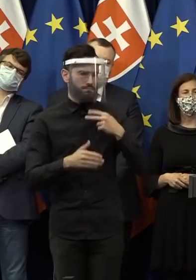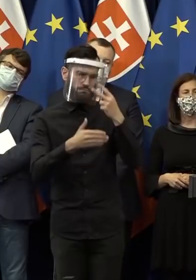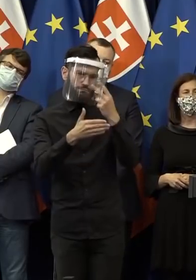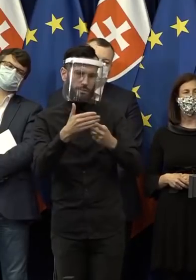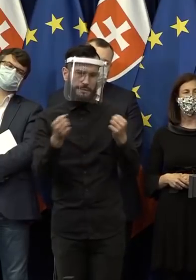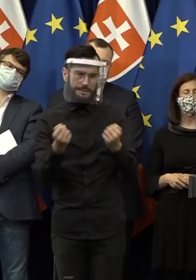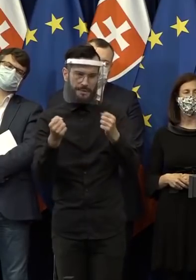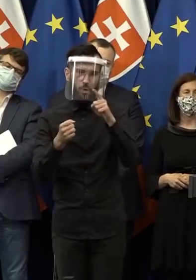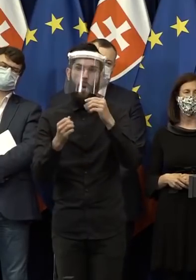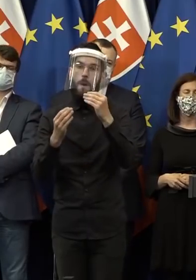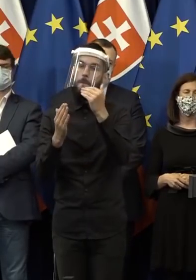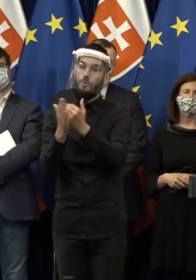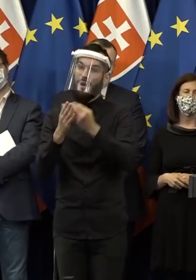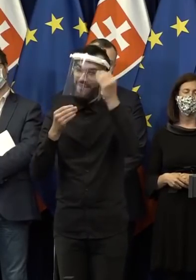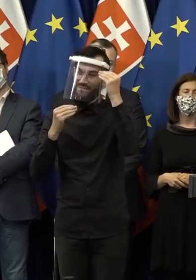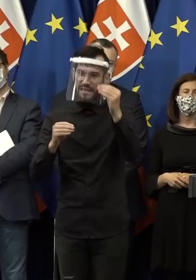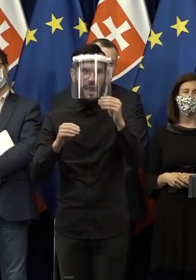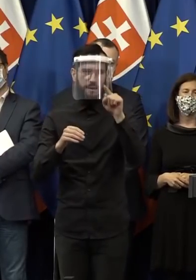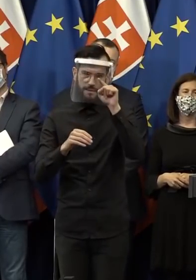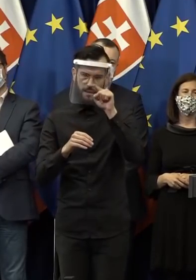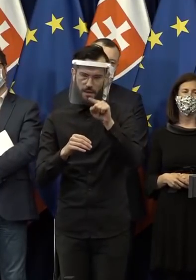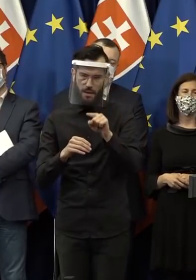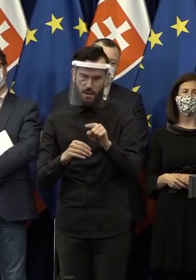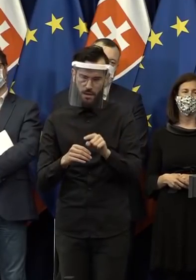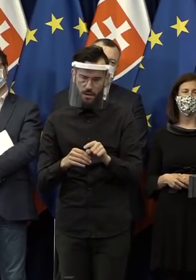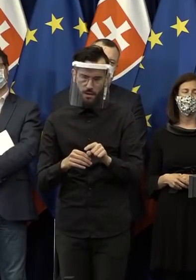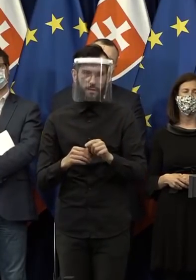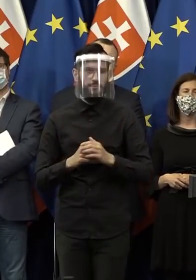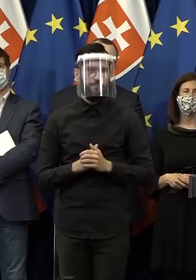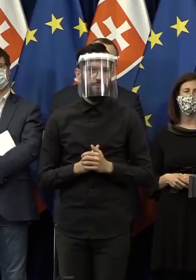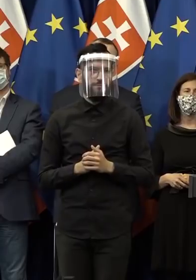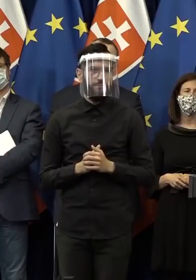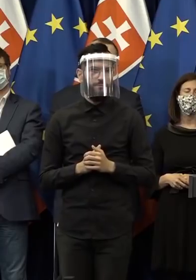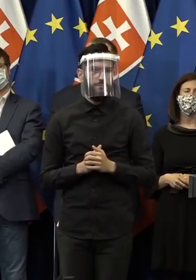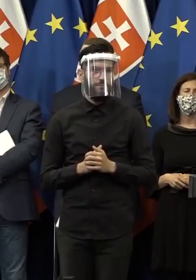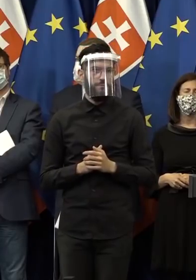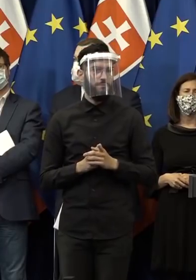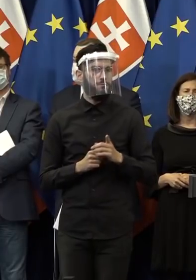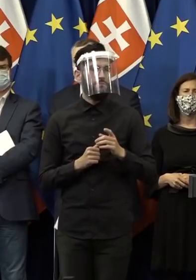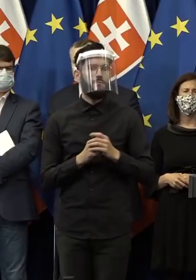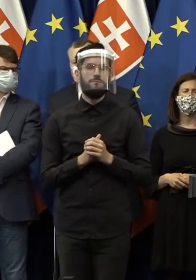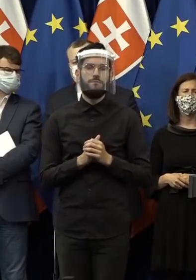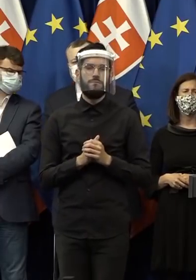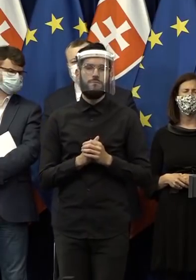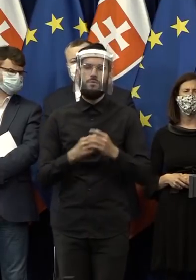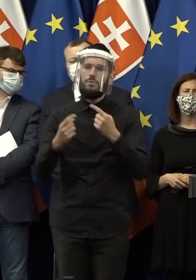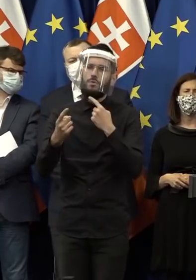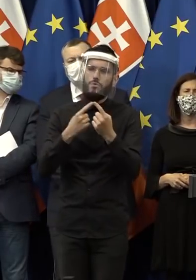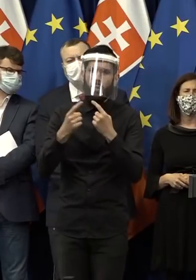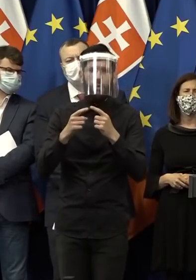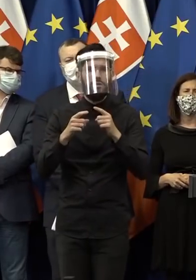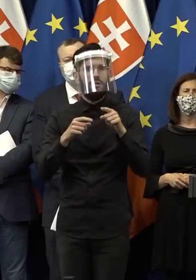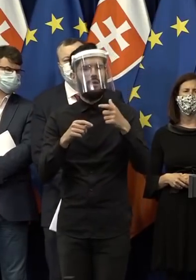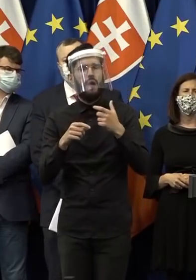si zrýchlenie to programové vyhlasenie vlády, je tam konkrétna zmienka o tom kvore. Ako ste sa nakoniec dohodli, sú tam skôr také